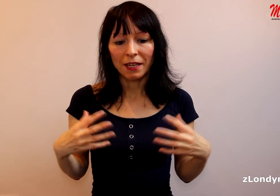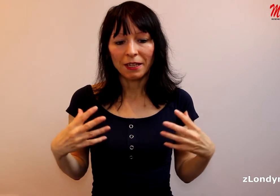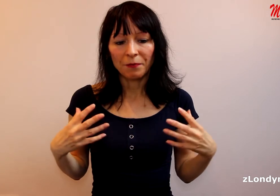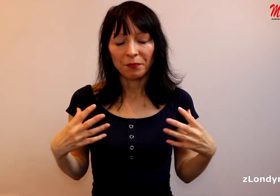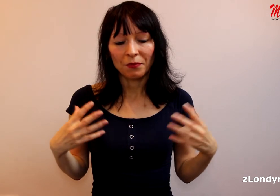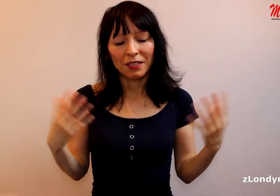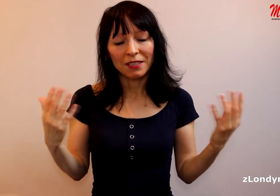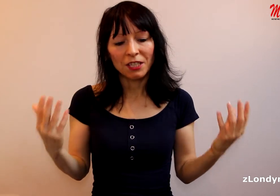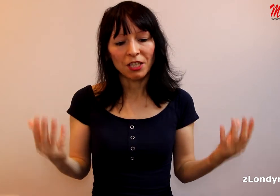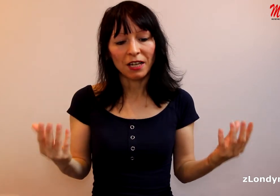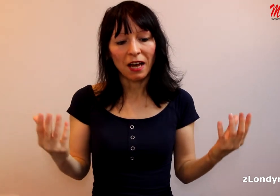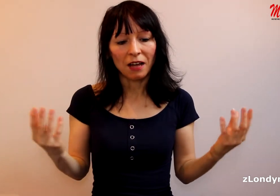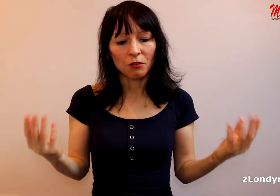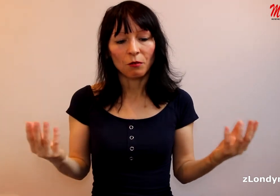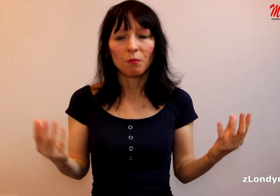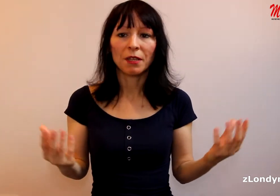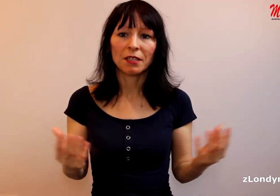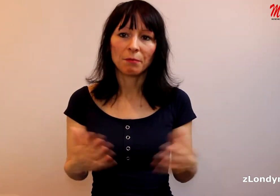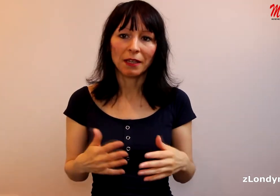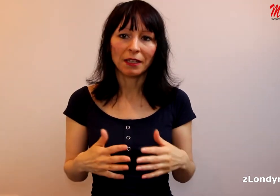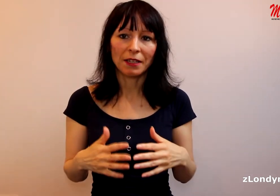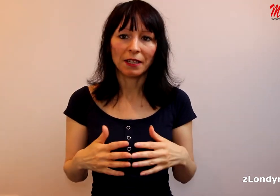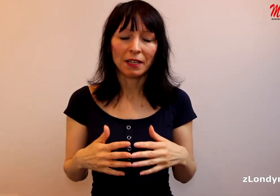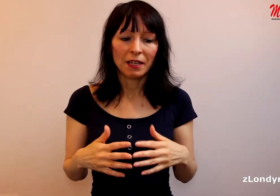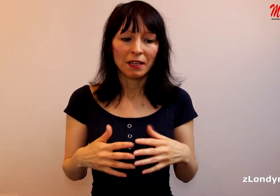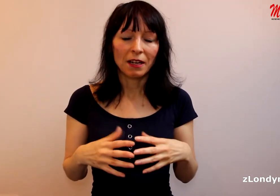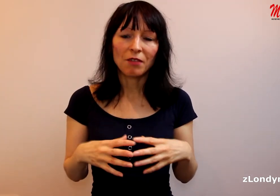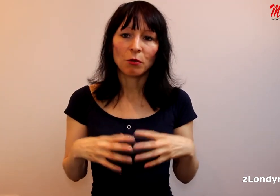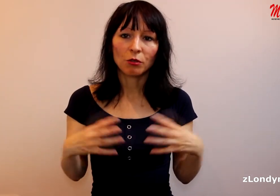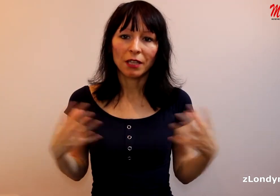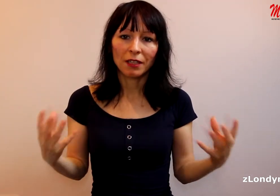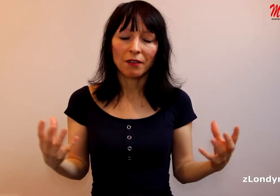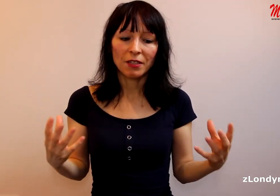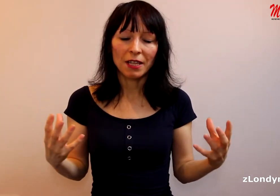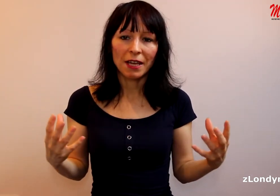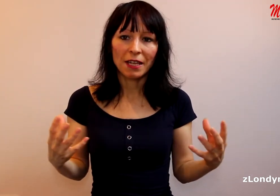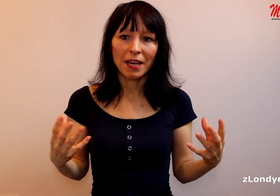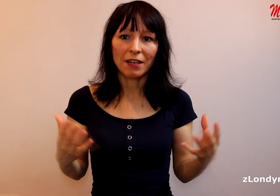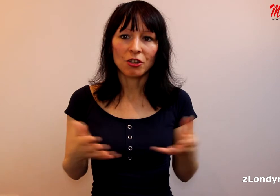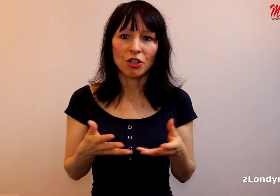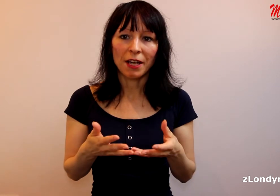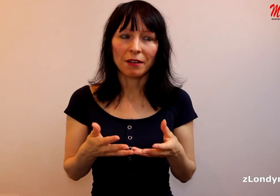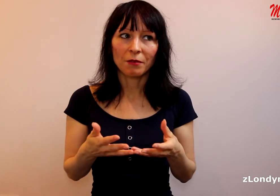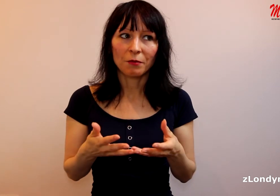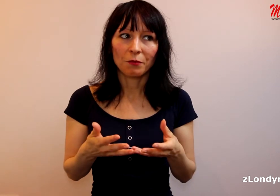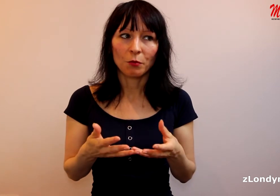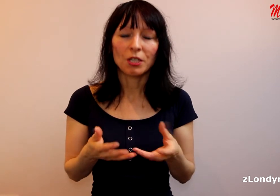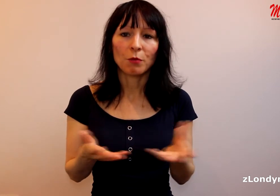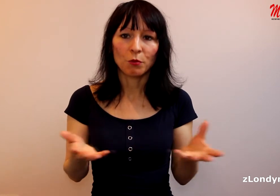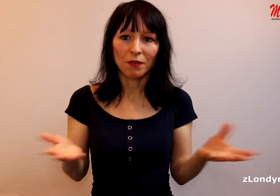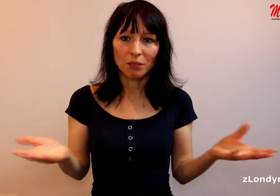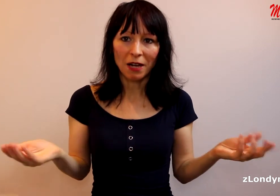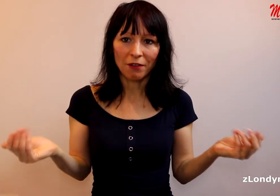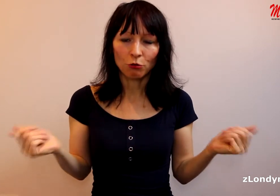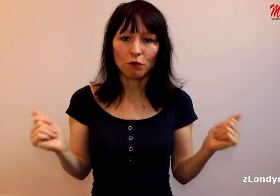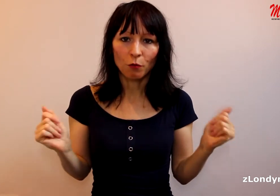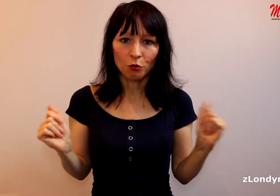si říká, ano, my jsme tady, hlavní moto té televize je, že chce podporovat právě tu svobodu